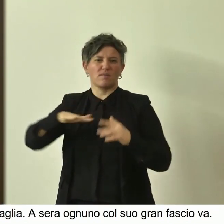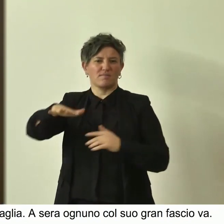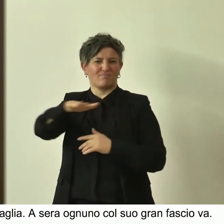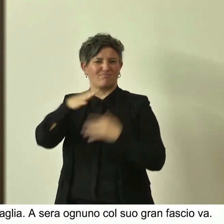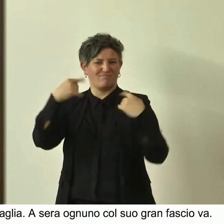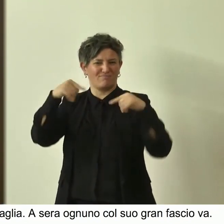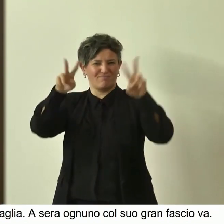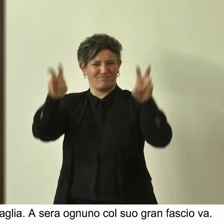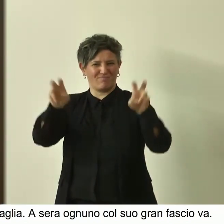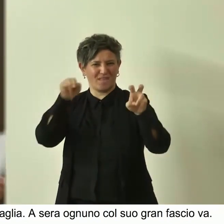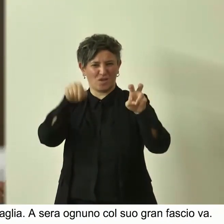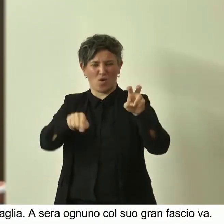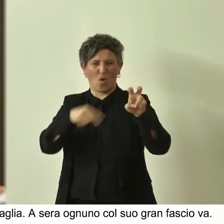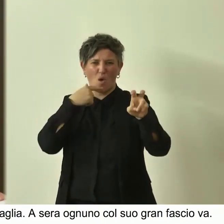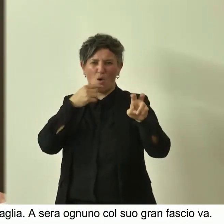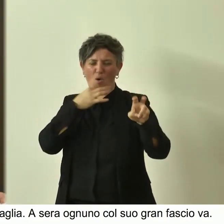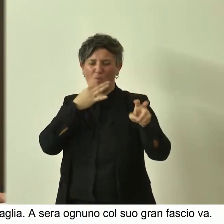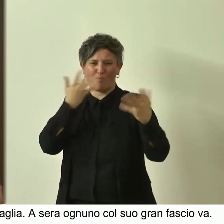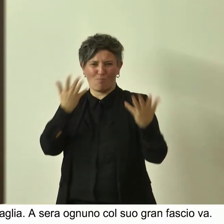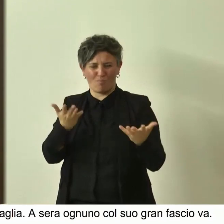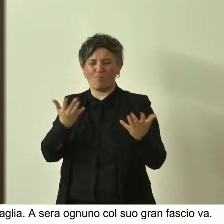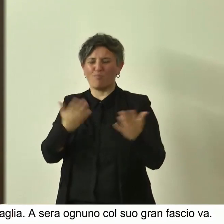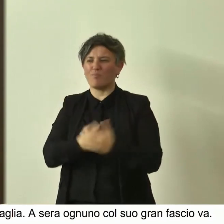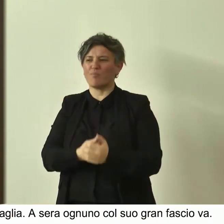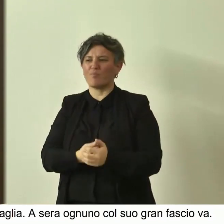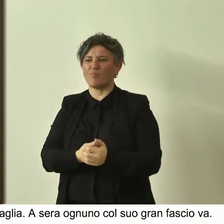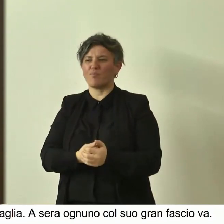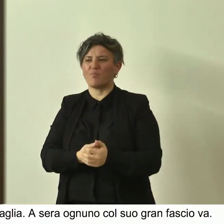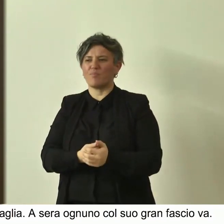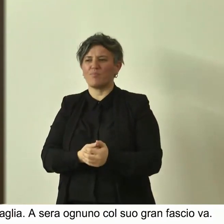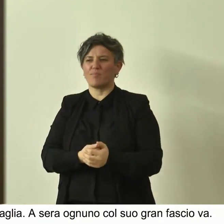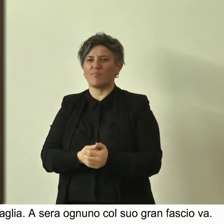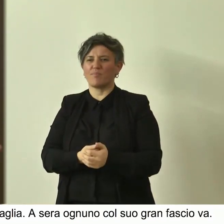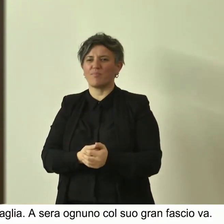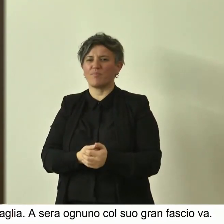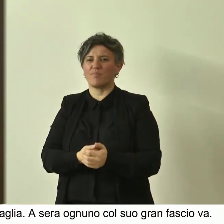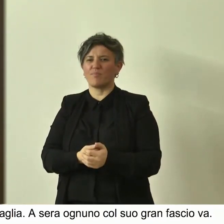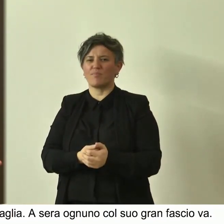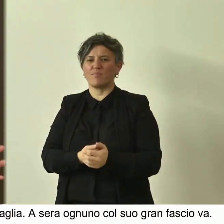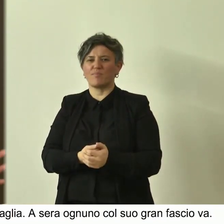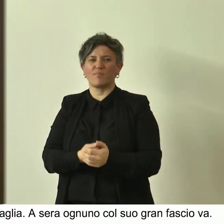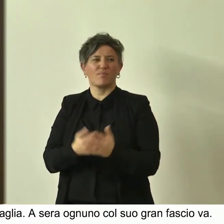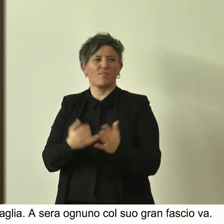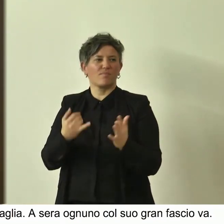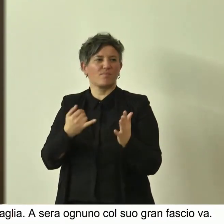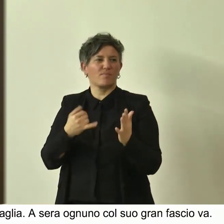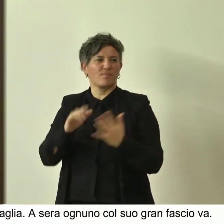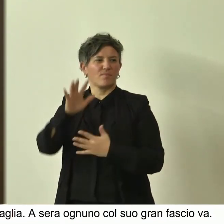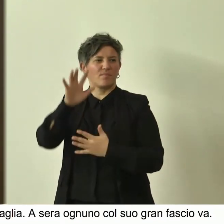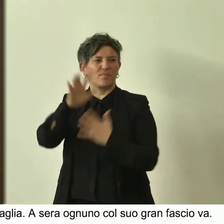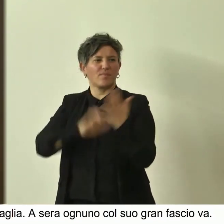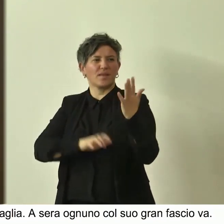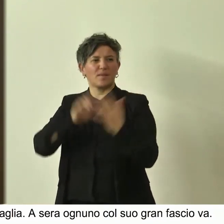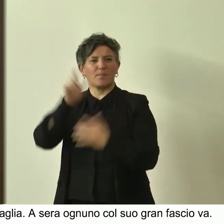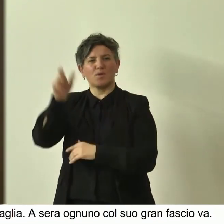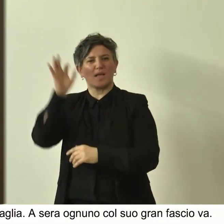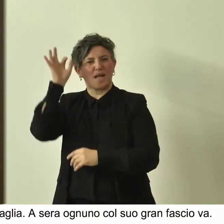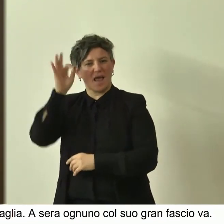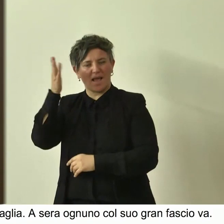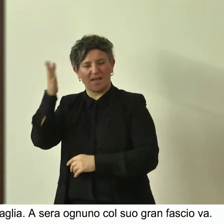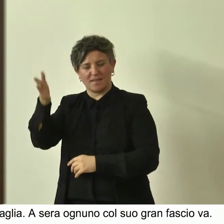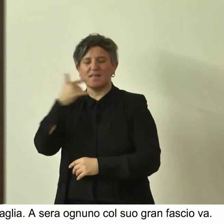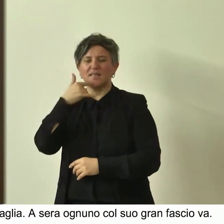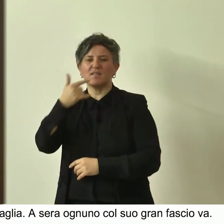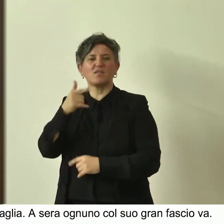appena stato e poi vabbè c'è un testo anche finisco con un testo di un inglese che parla